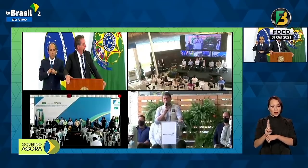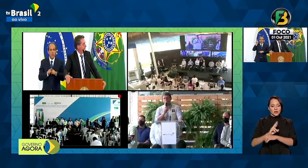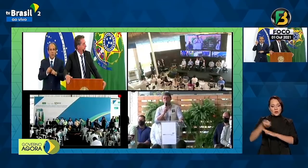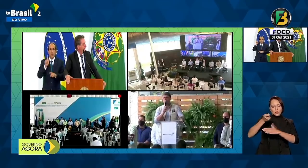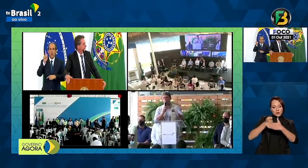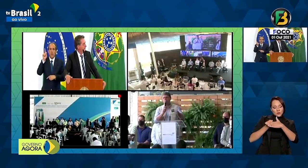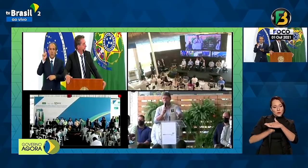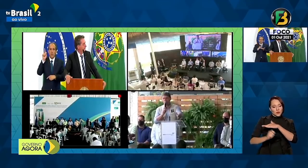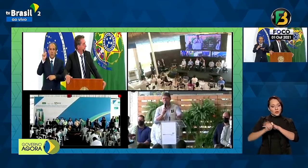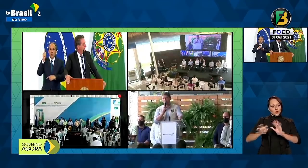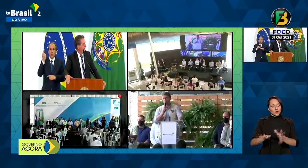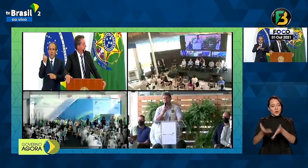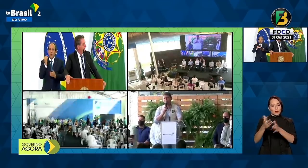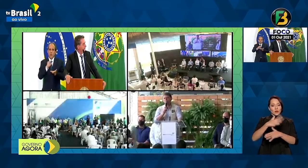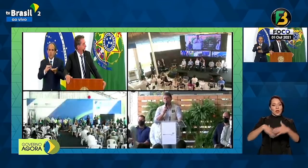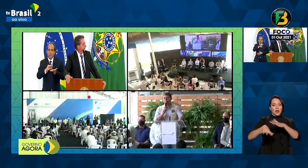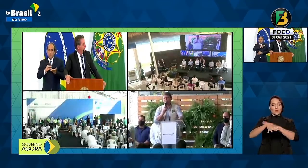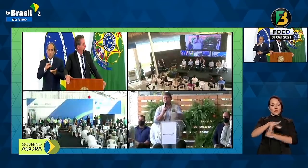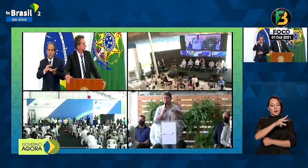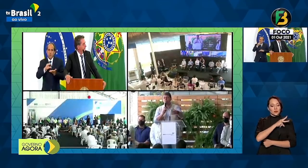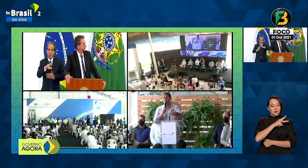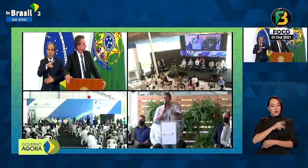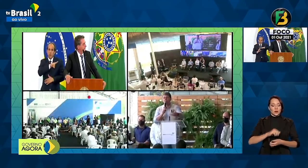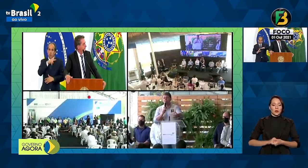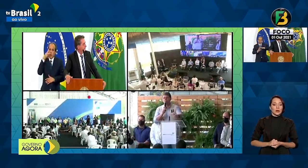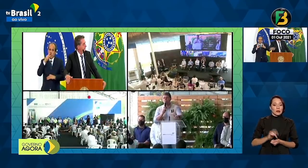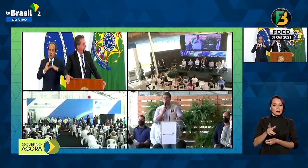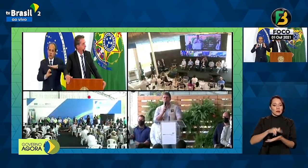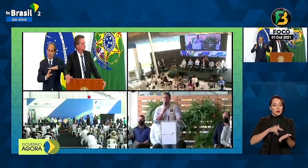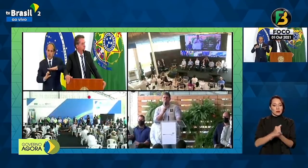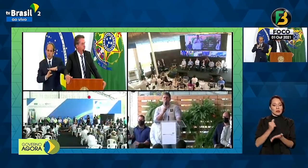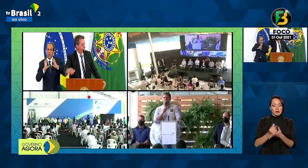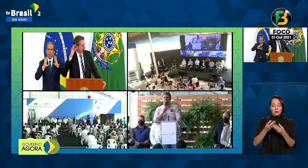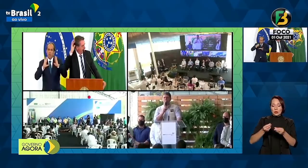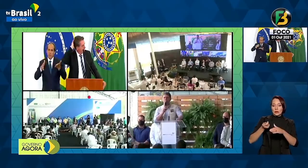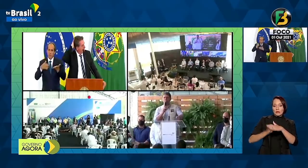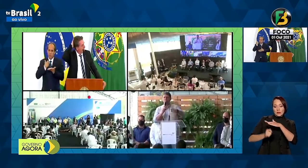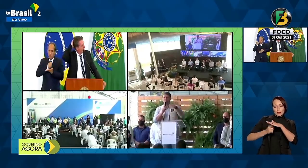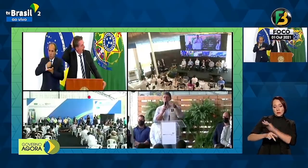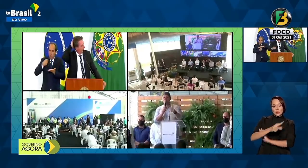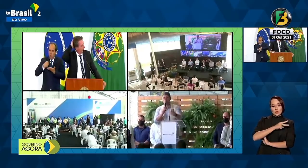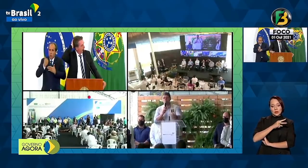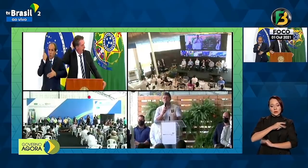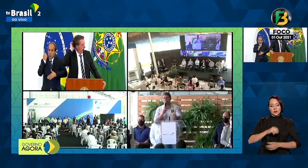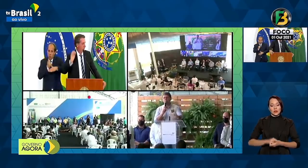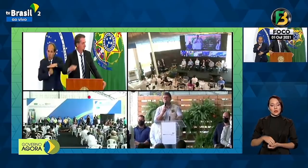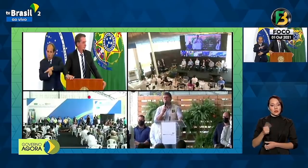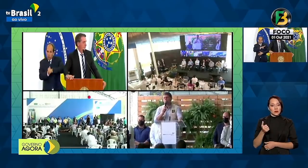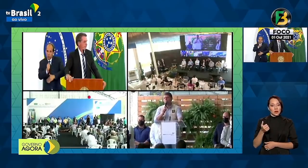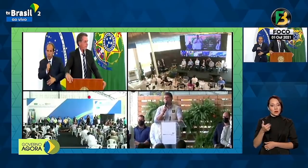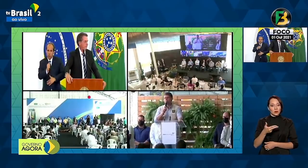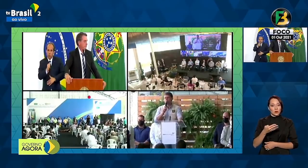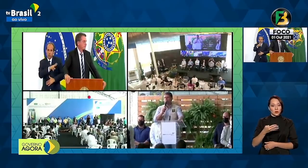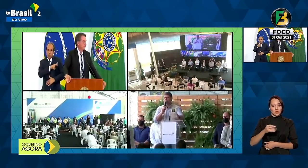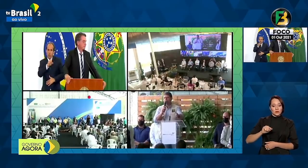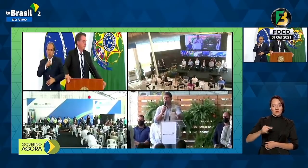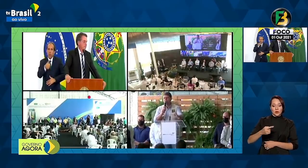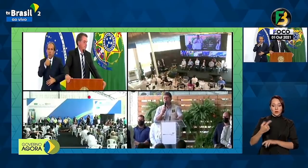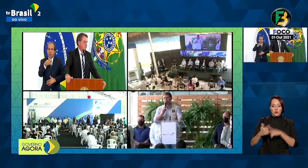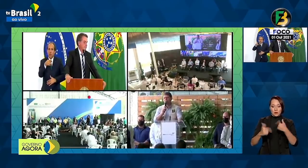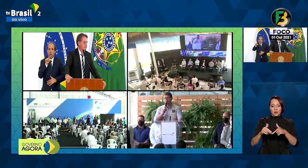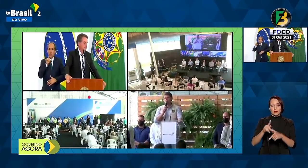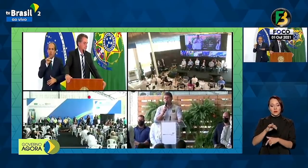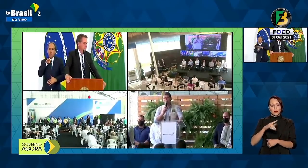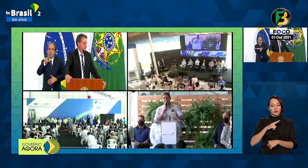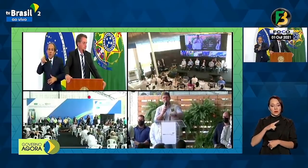investimento privado. Então, estamos contratando muito investimento privado. São 14 mil empregos que vão